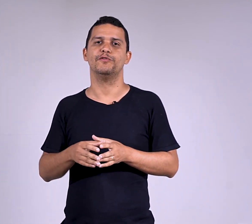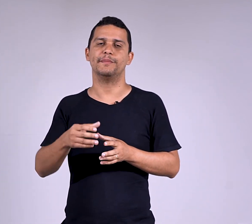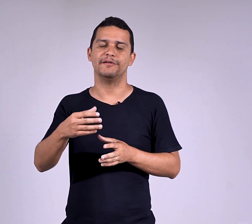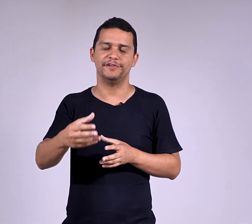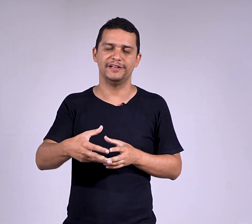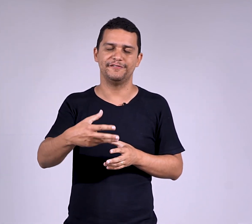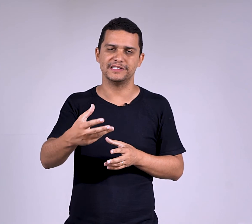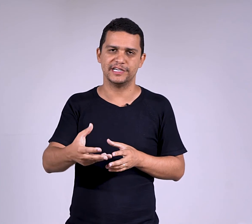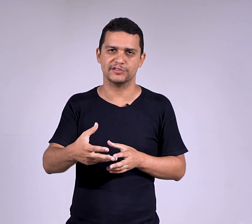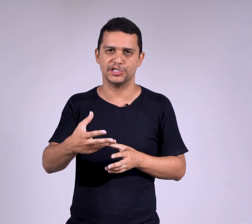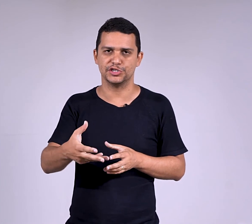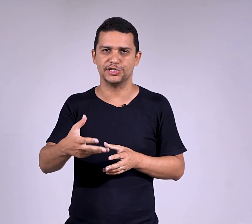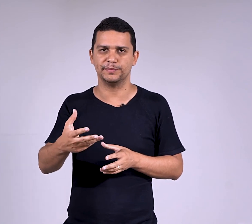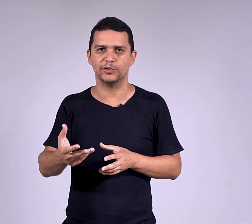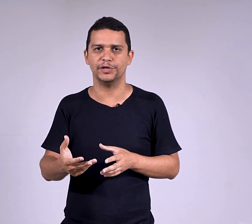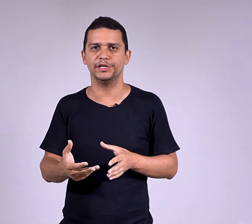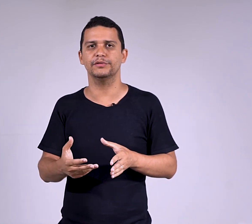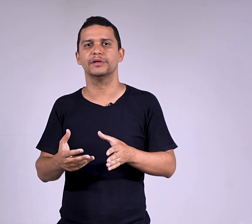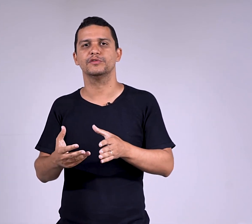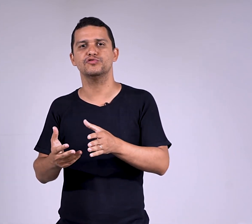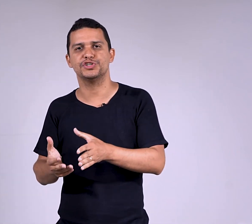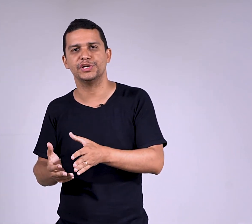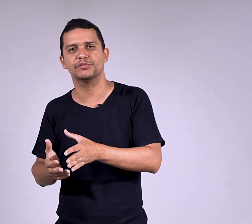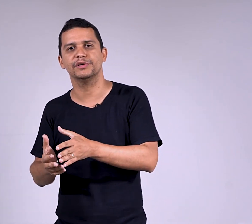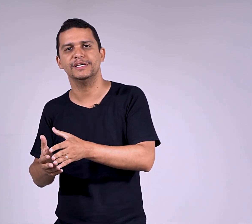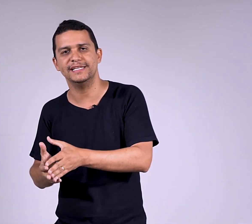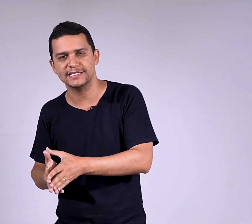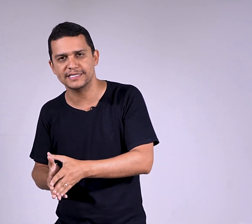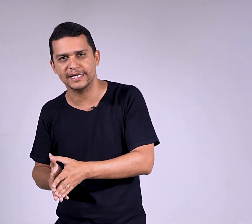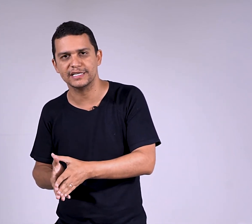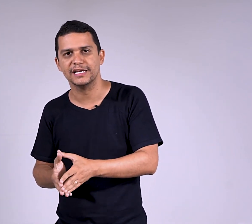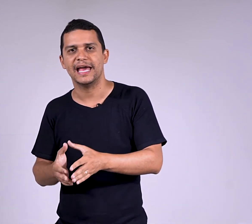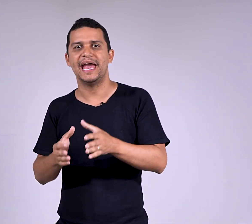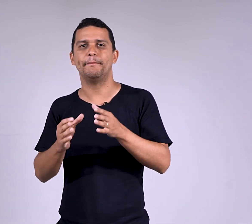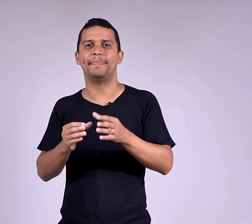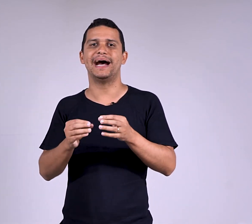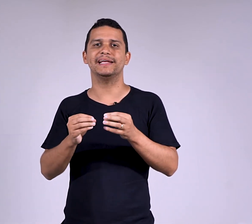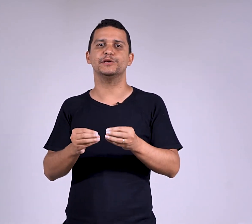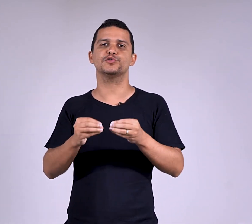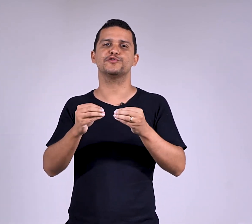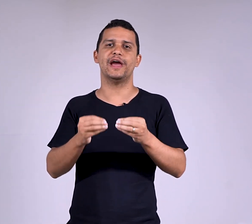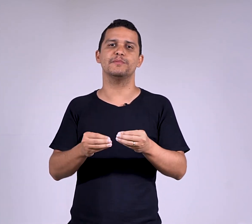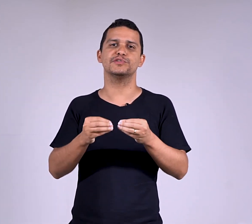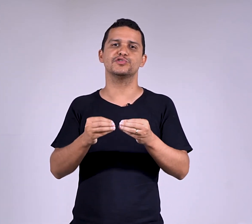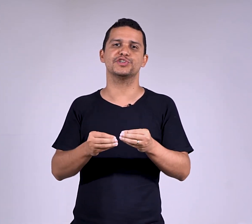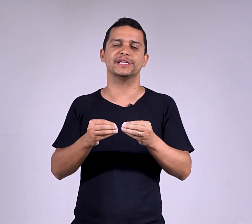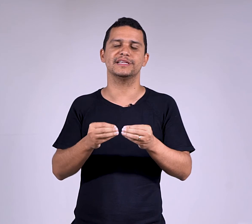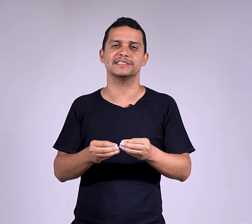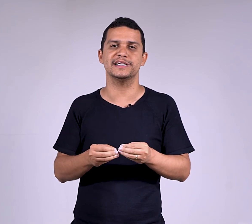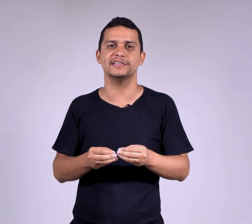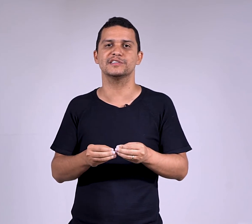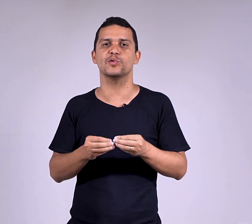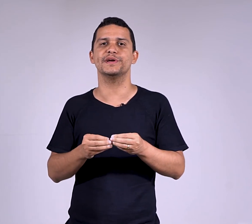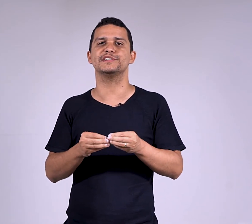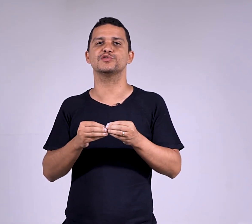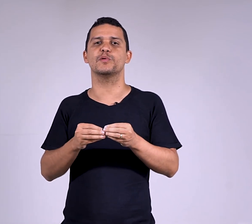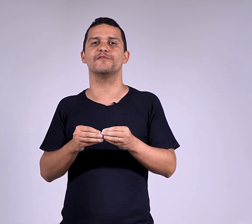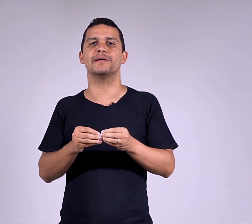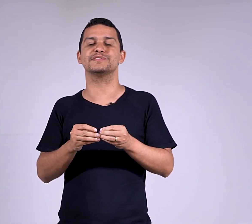verbo haver e fazer com sentido de tempo decorrido, sujeito inexistente. Repare que os verbos de sujeito inexistente são conhecidos como verbos